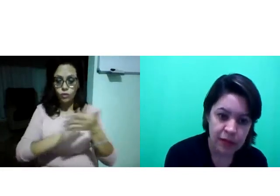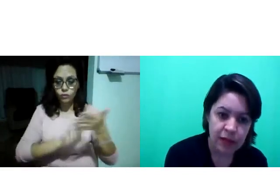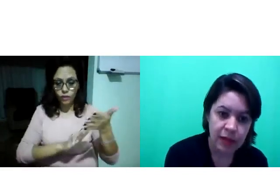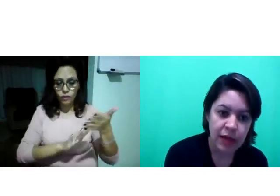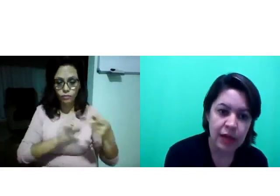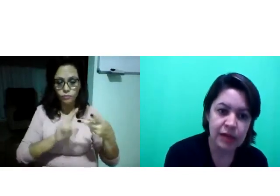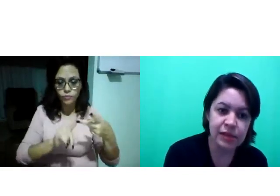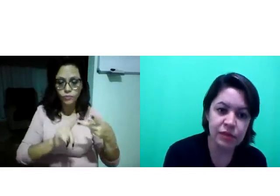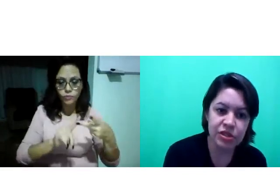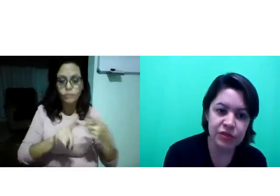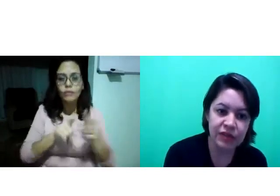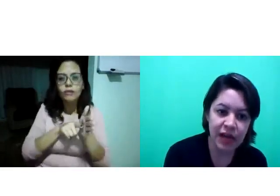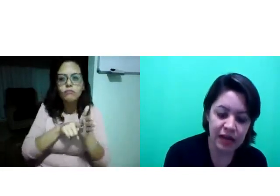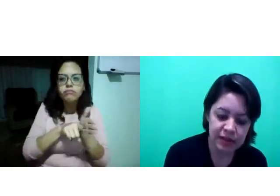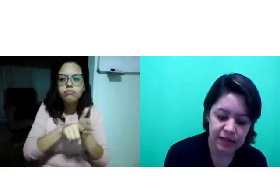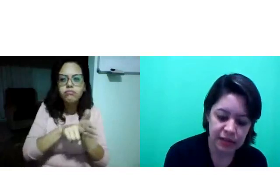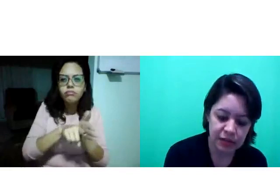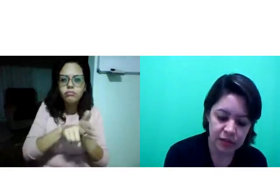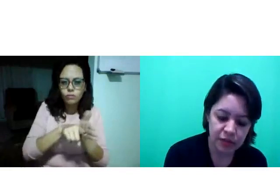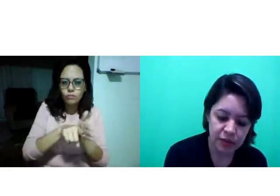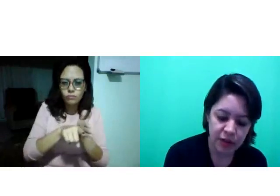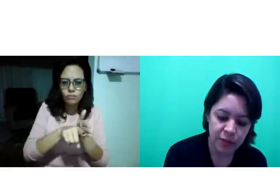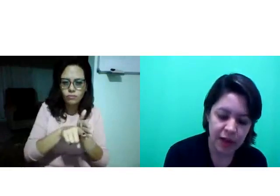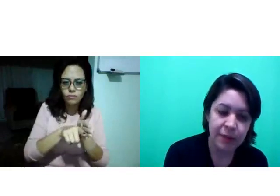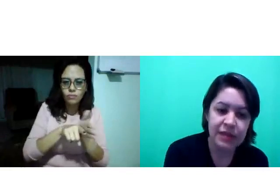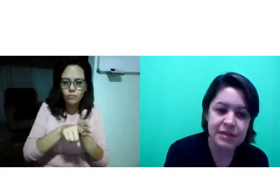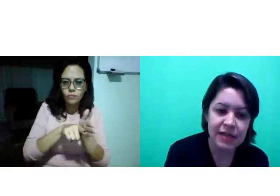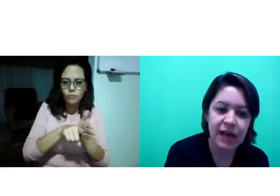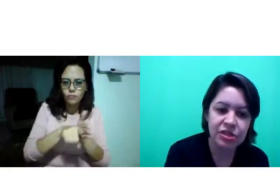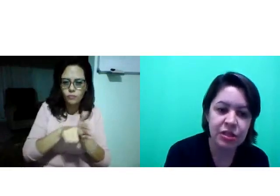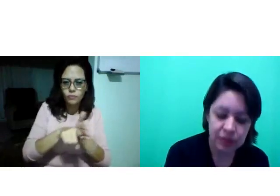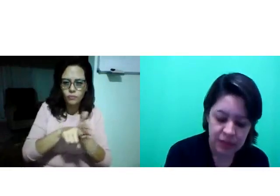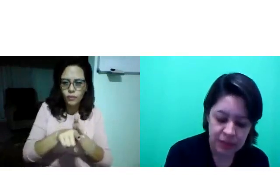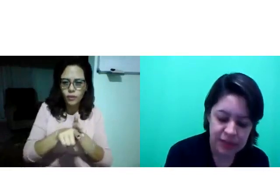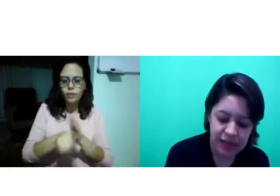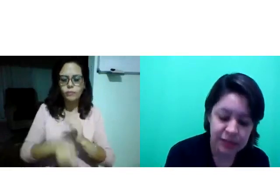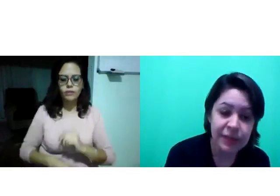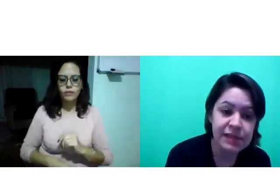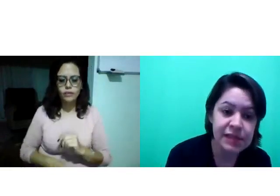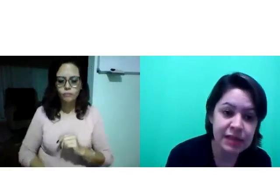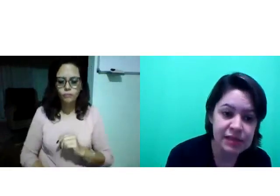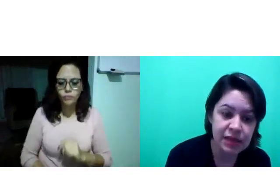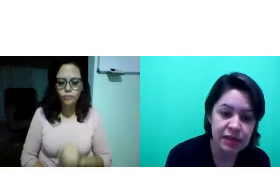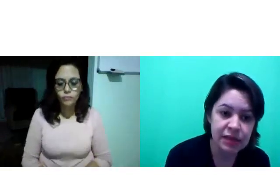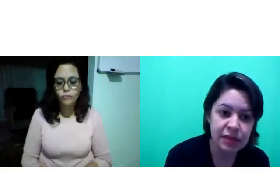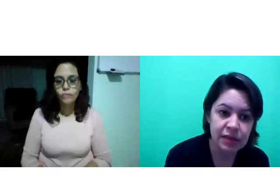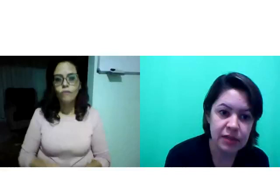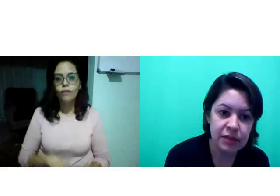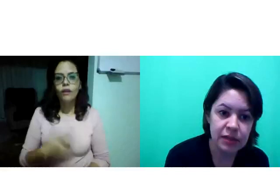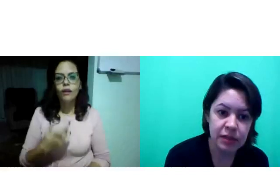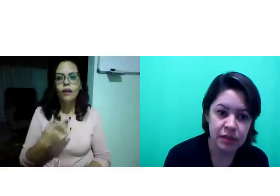A segunda atividade, uma aprendizagem baseada em pesquisa.